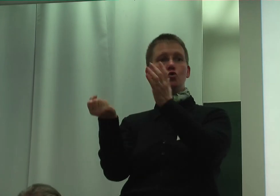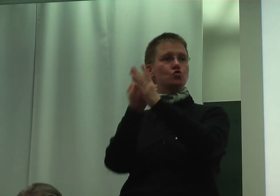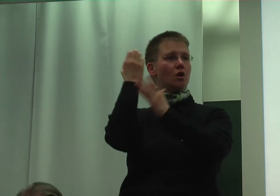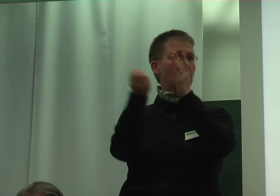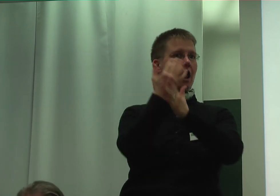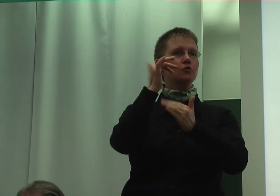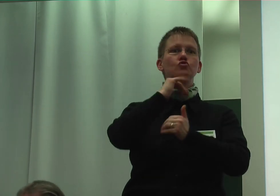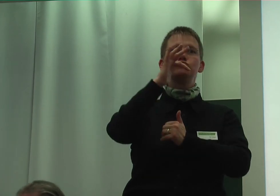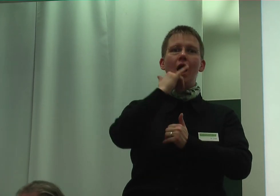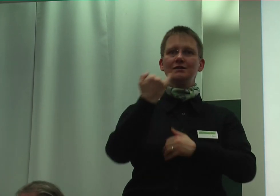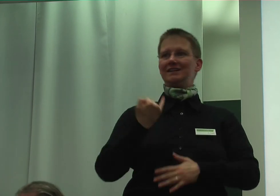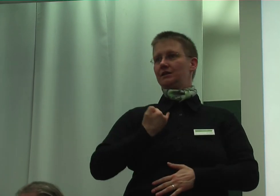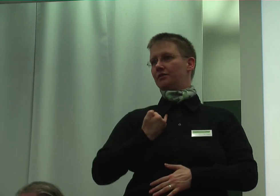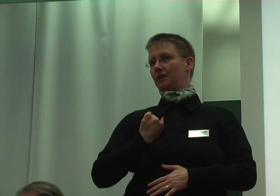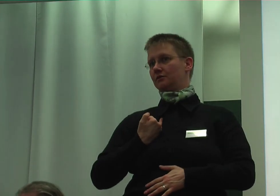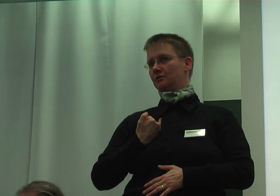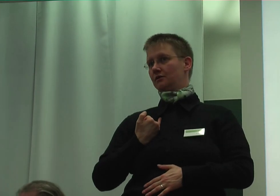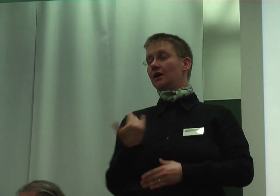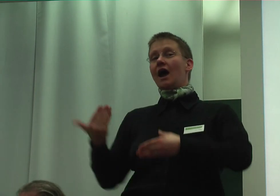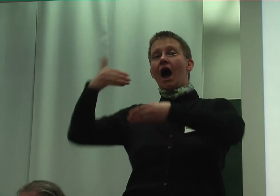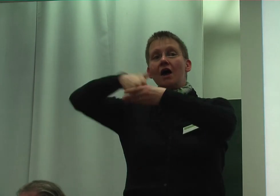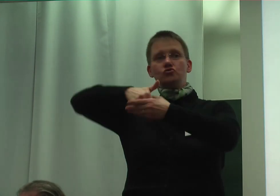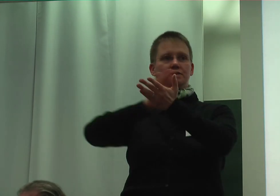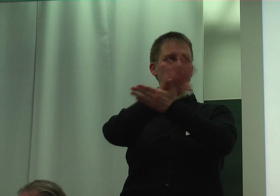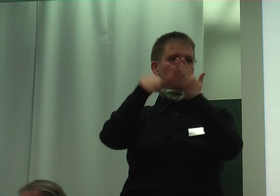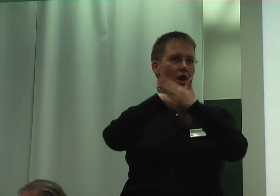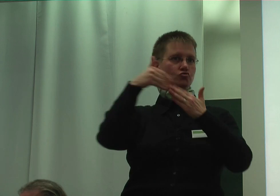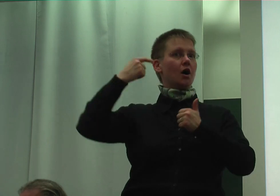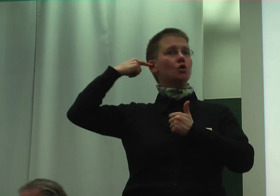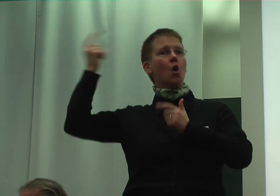Sprachkriminalität, eigentlich der Gebärdensprache und der gehörten Kulturellen.